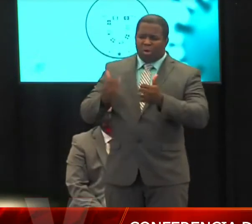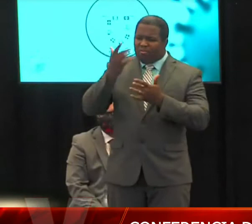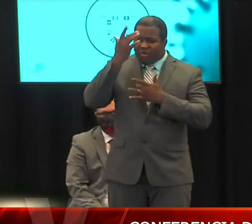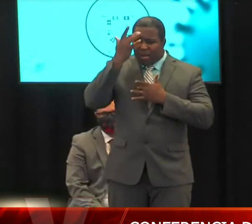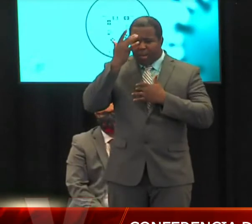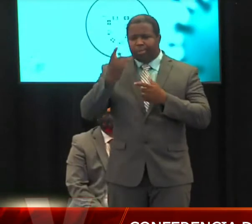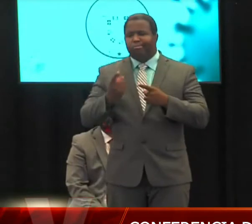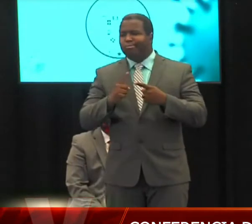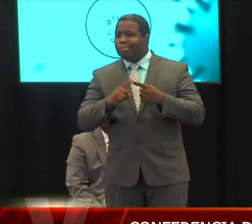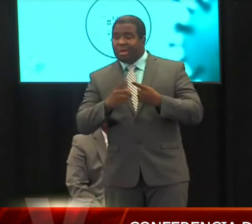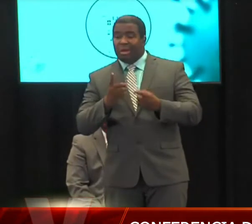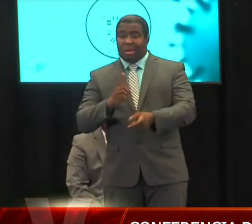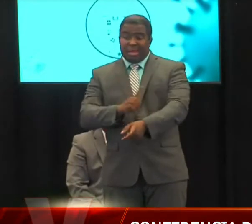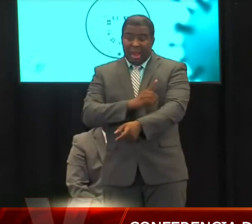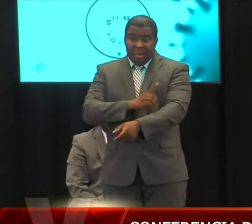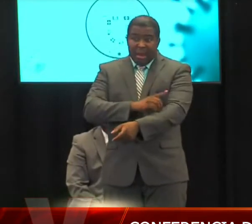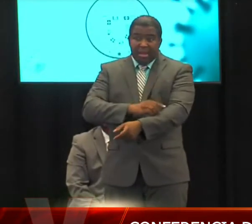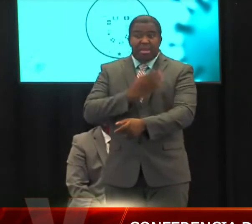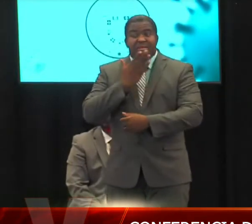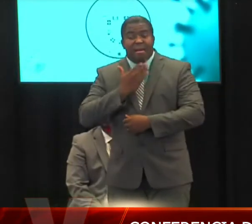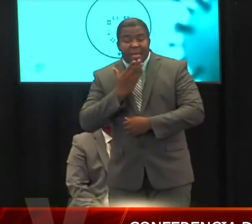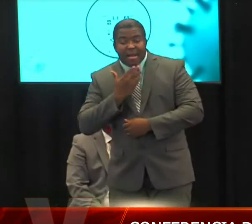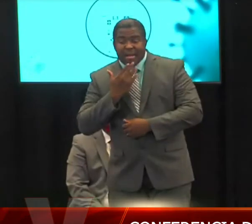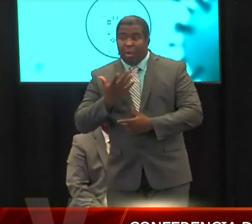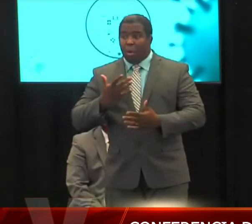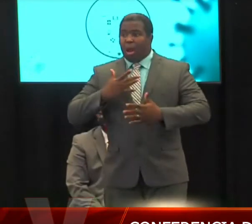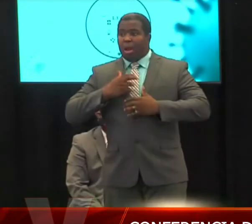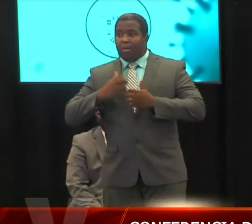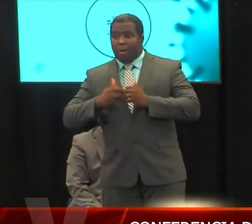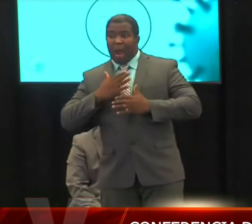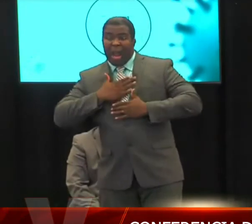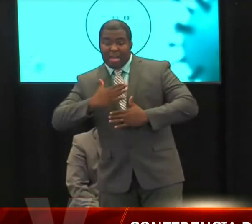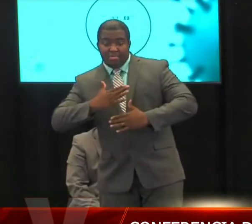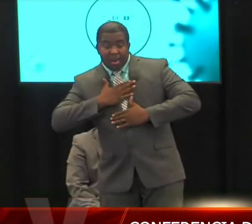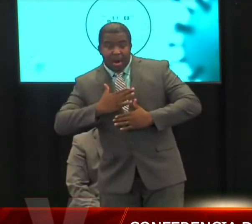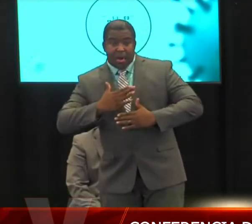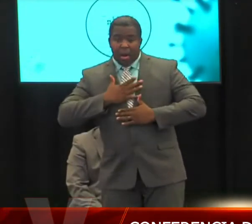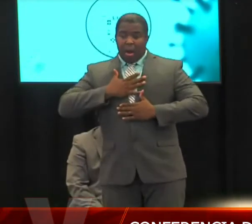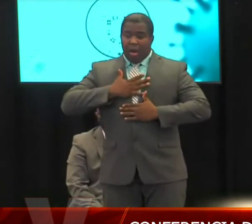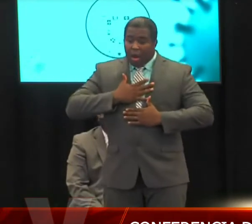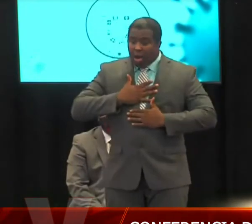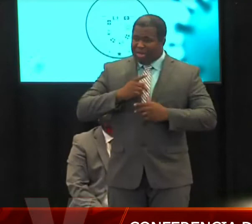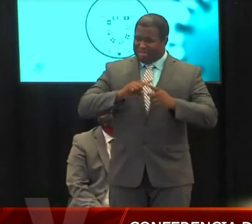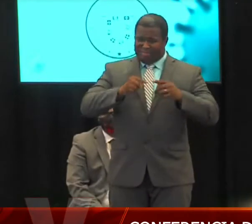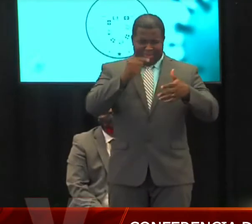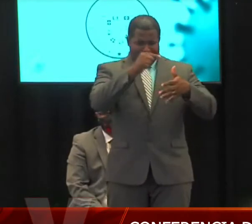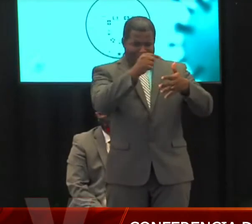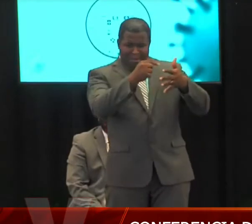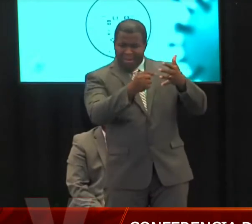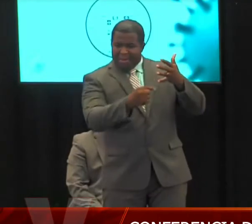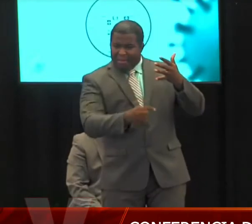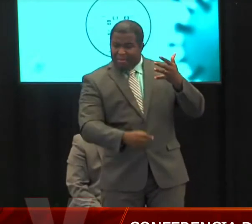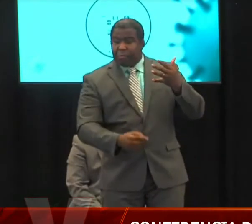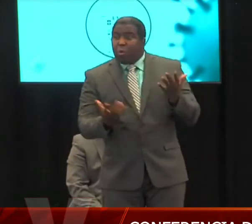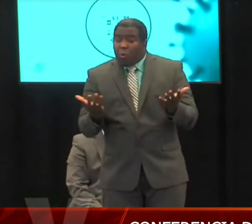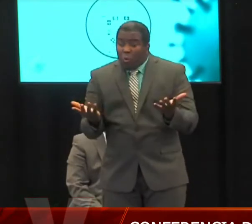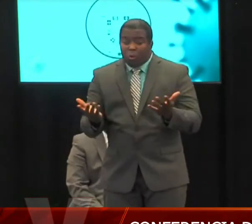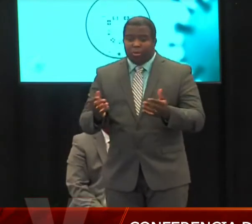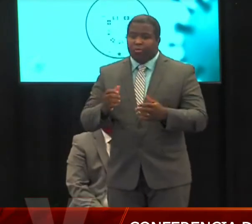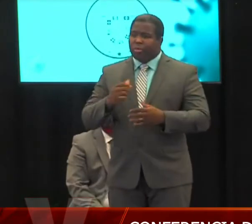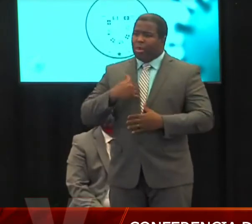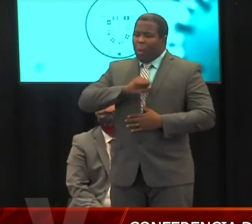que han muerto en Puerto Rico vienen como diagnóstico primario o secundario asociado a COVID, influenza o alguna condición